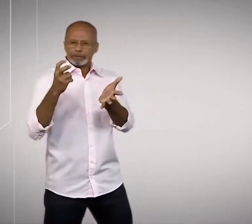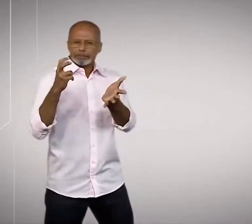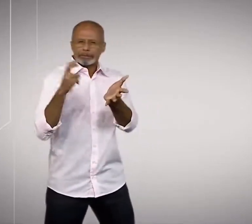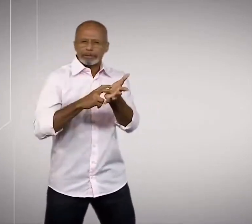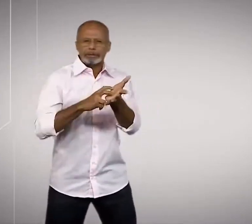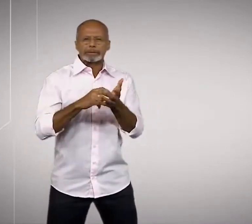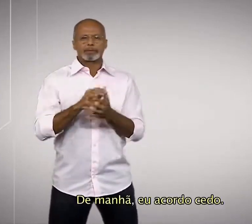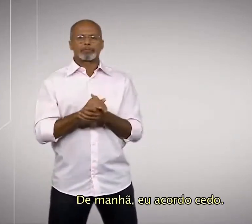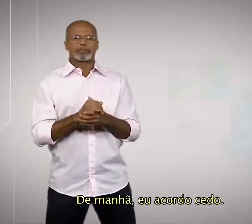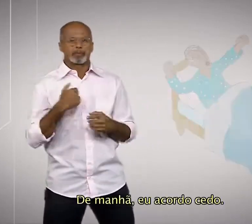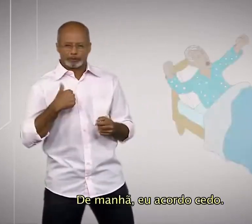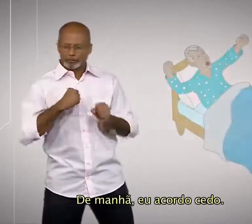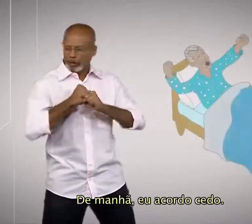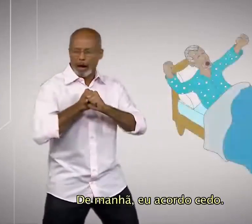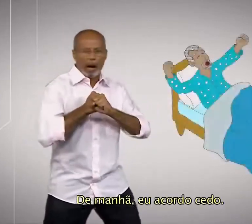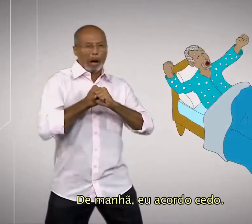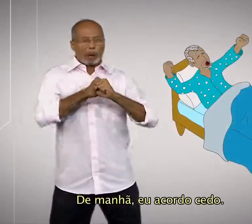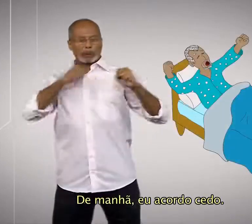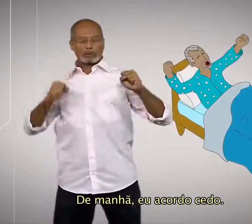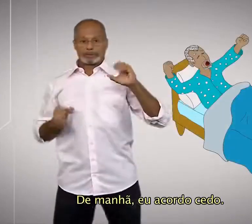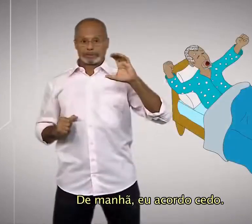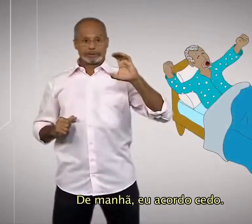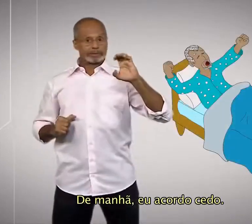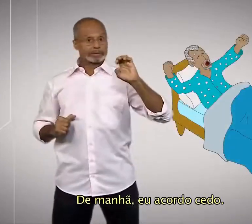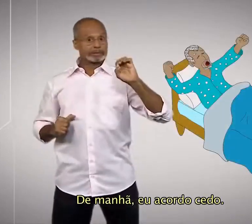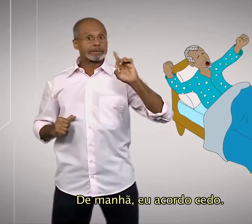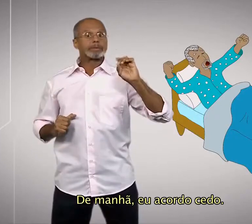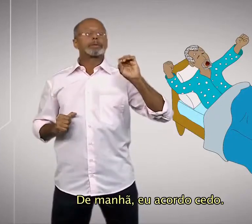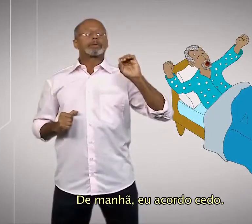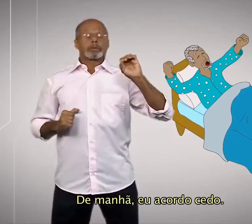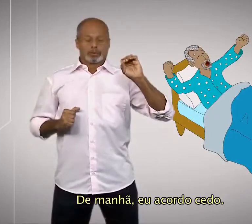De manhã, eu acordo cedo.